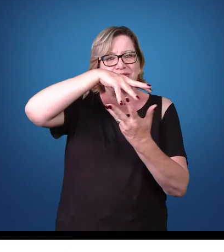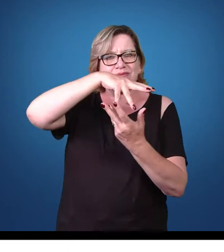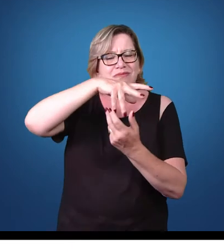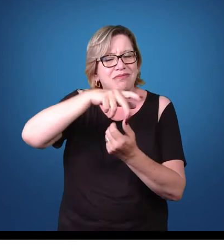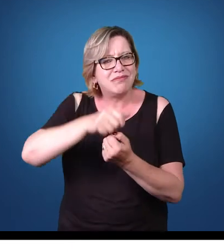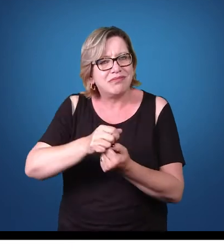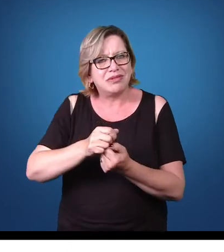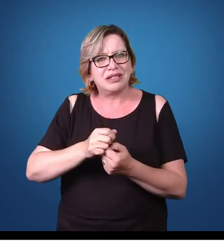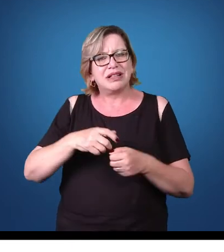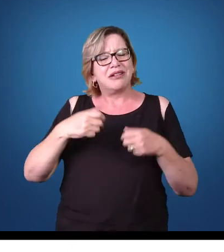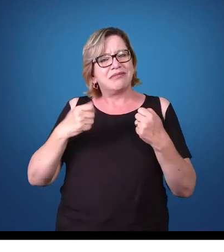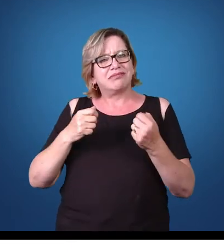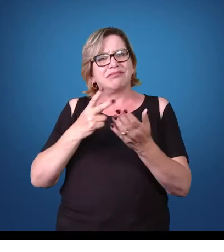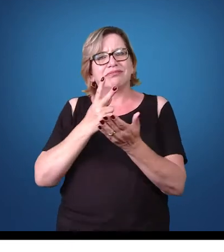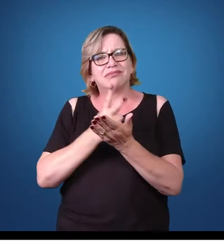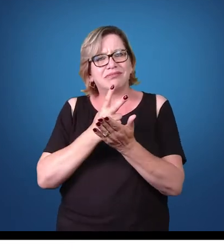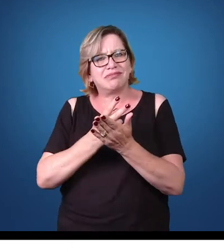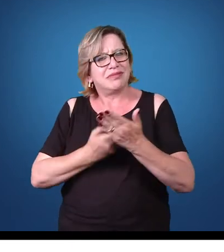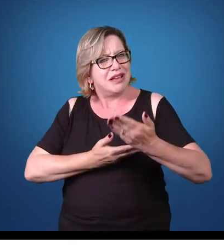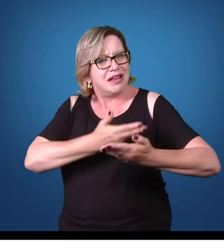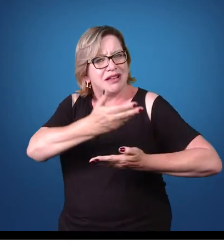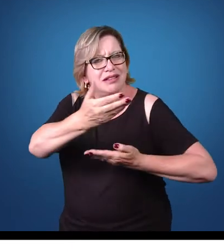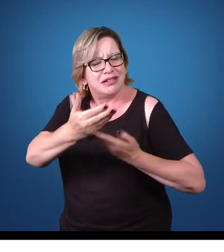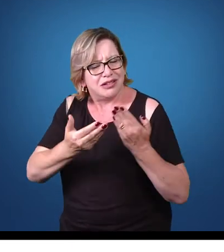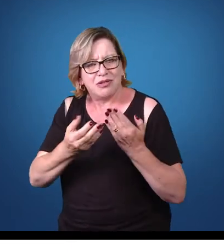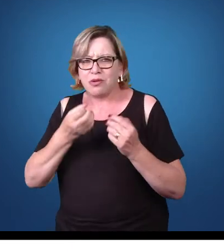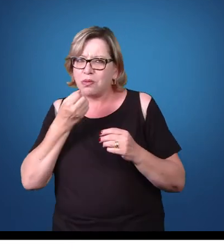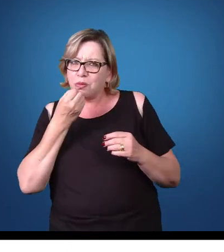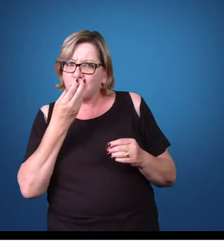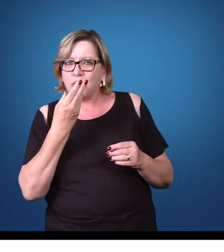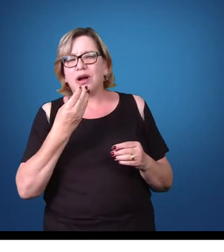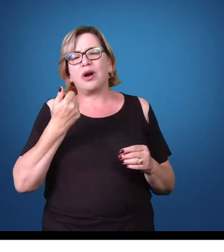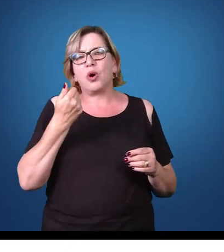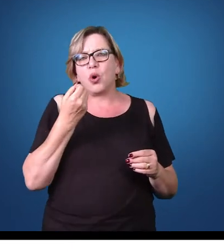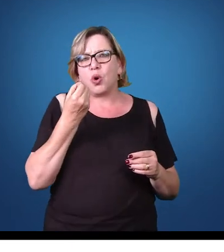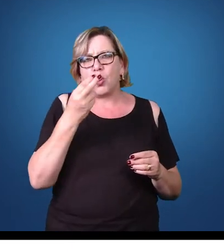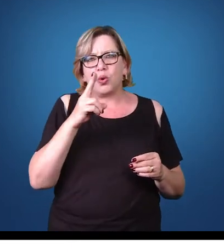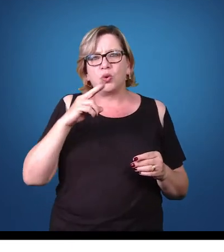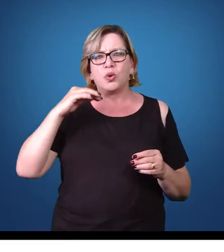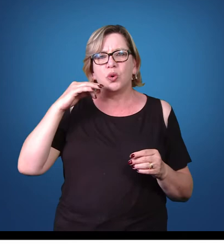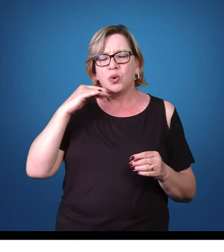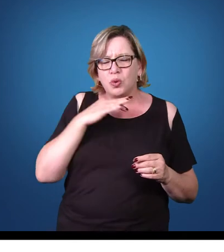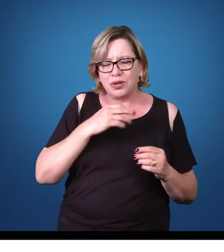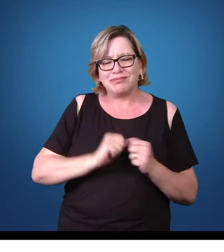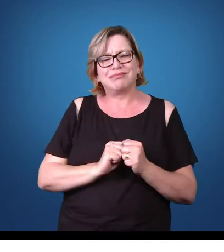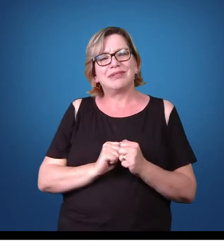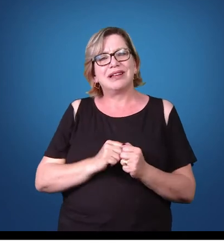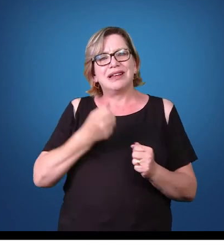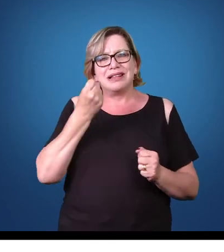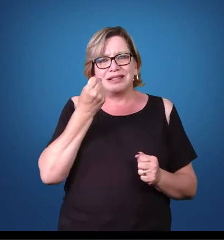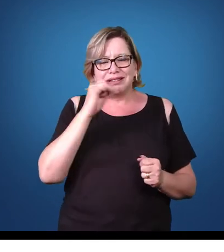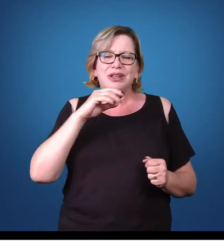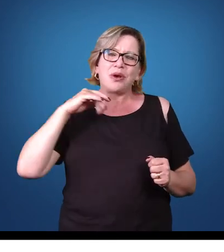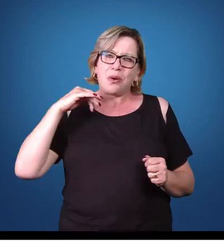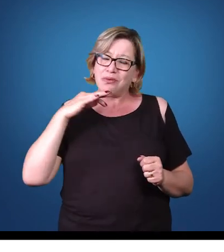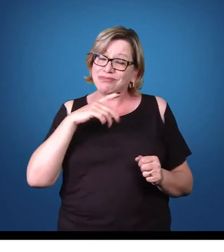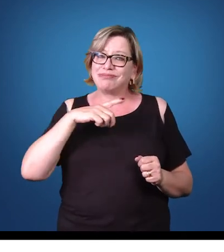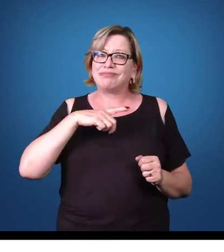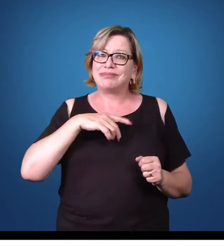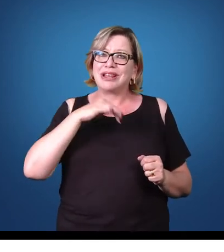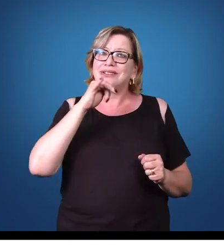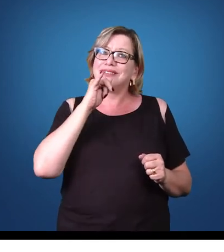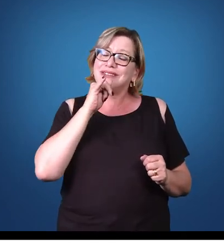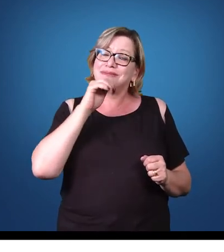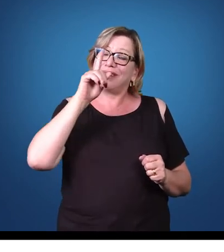ele necessita de interações, que podem ser benéficas ou maléficas. No caso da maléfica, a gente tem o exemplo do